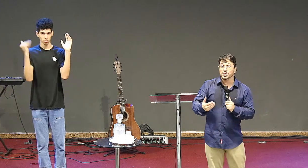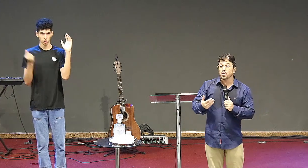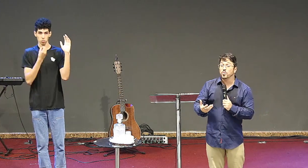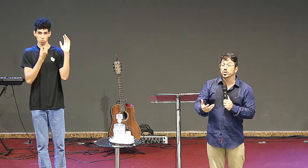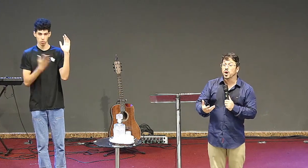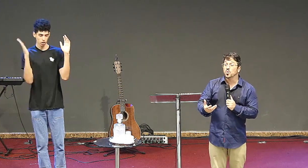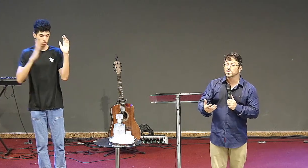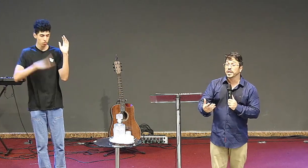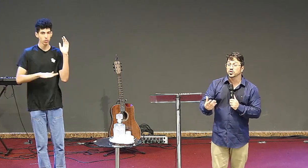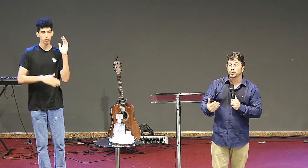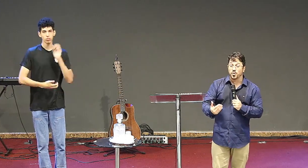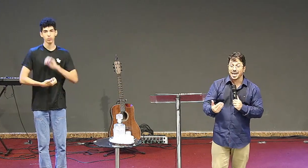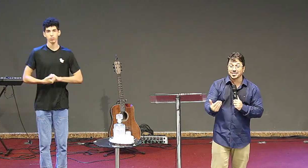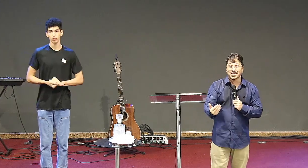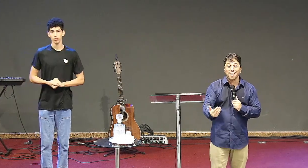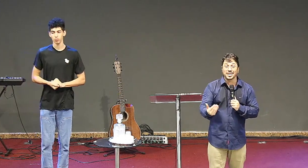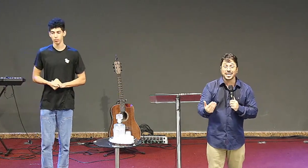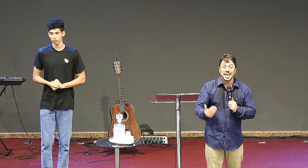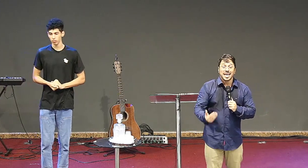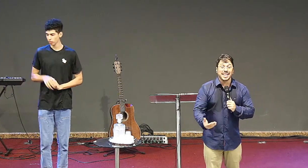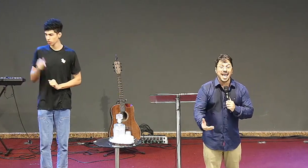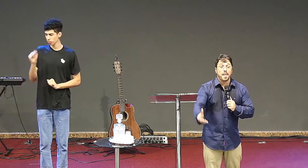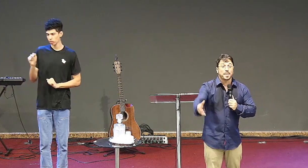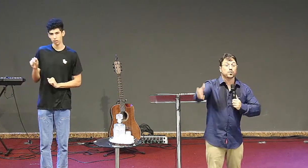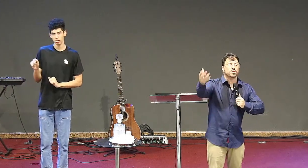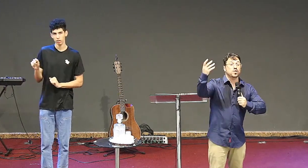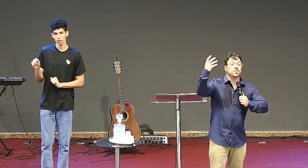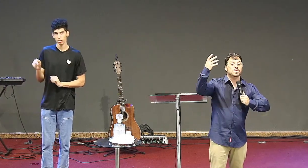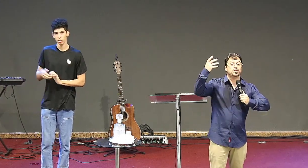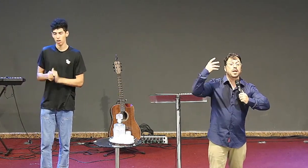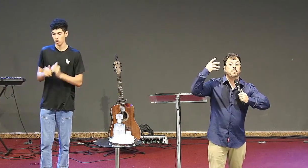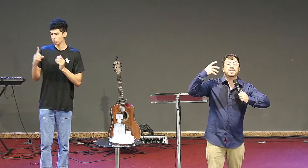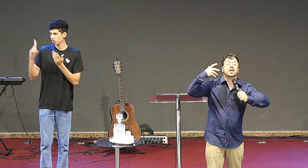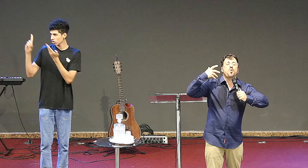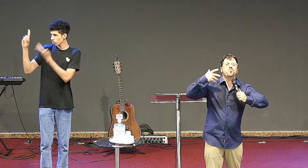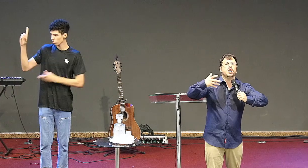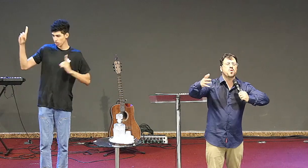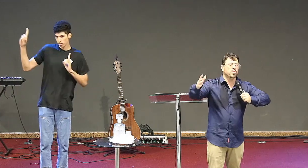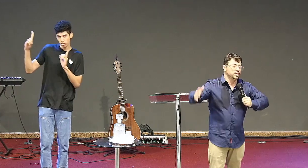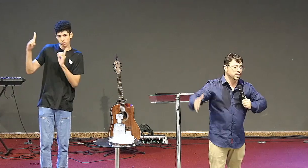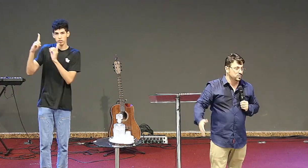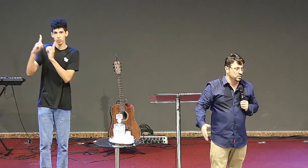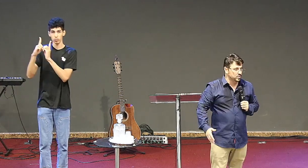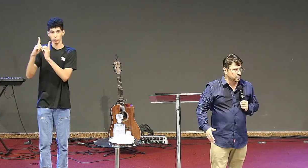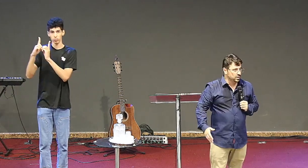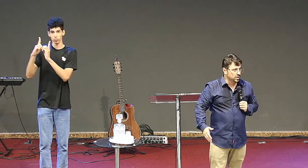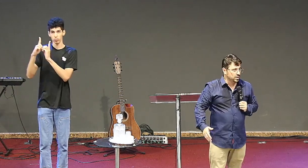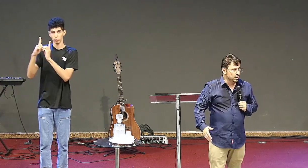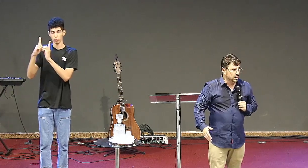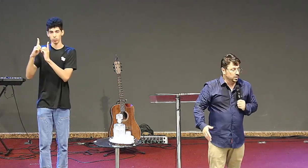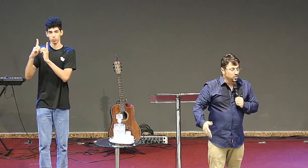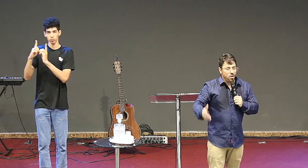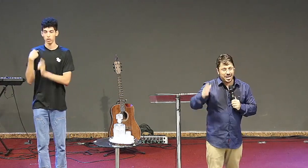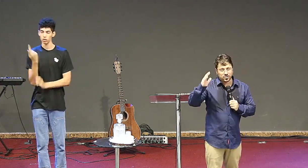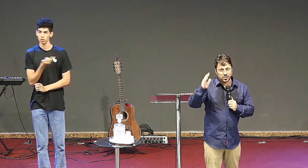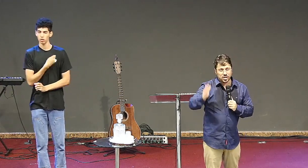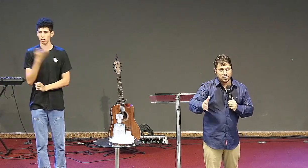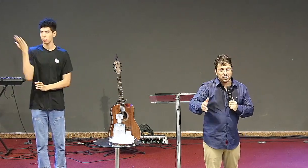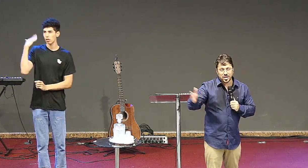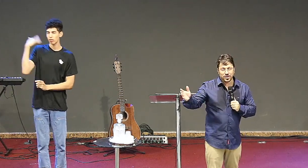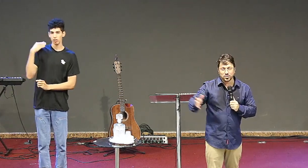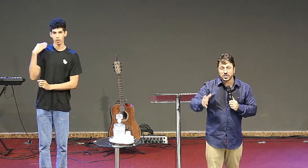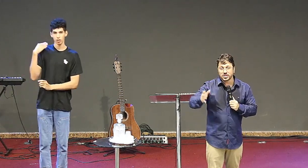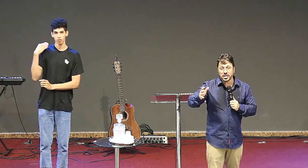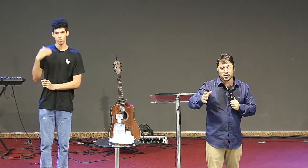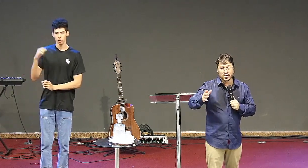ela fala de comunhão com Deus porque ela estava ali na época que o ser humano tinha plena comunhão com Deus e no momento que o ser